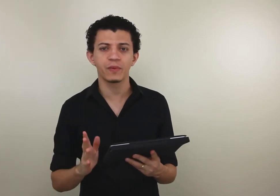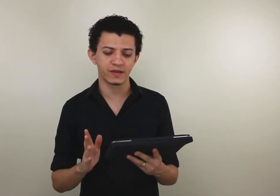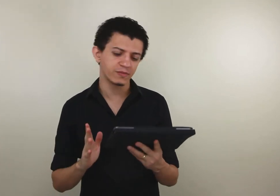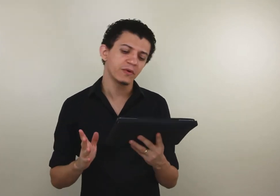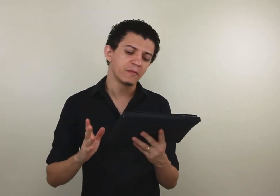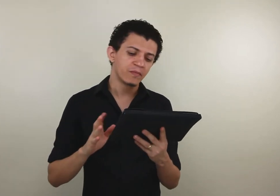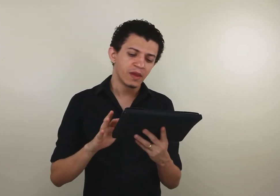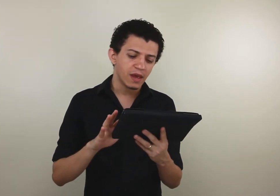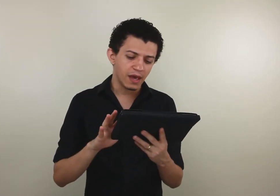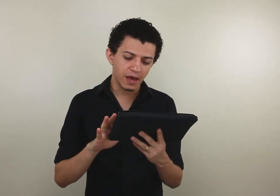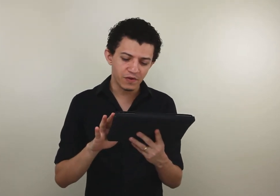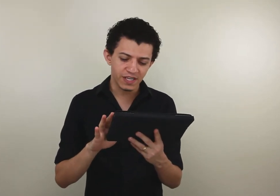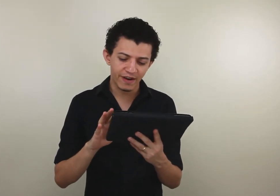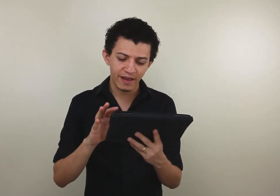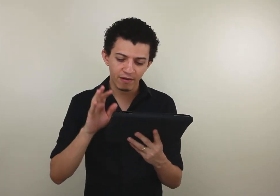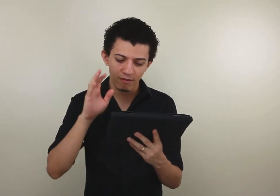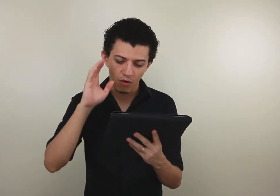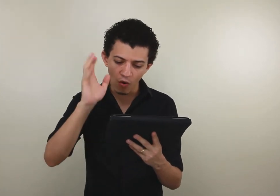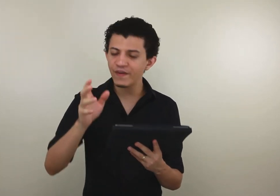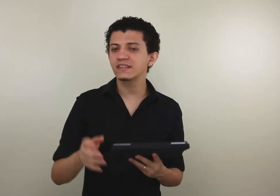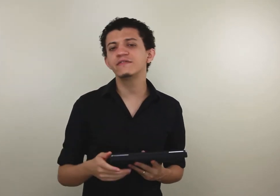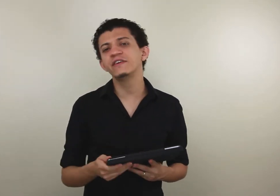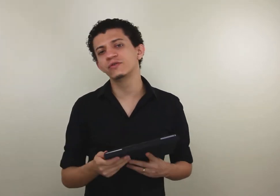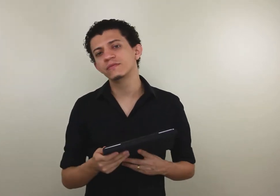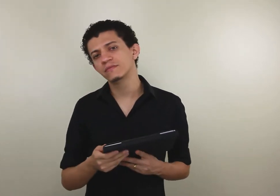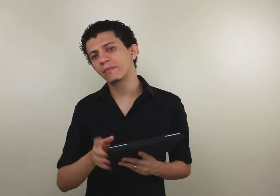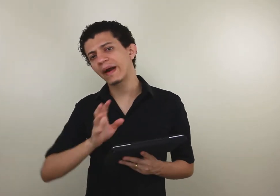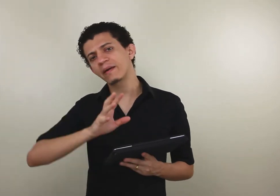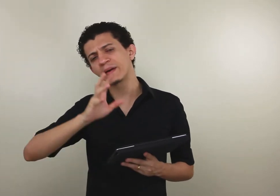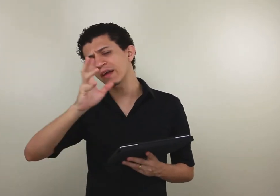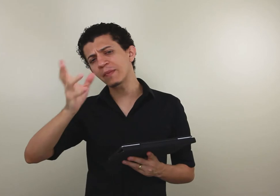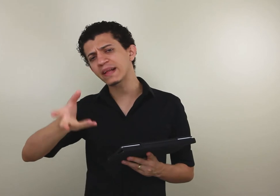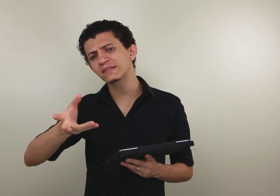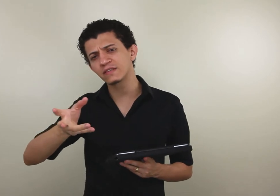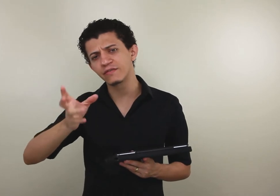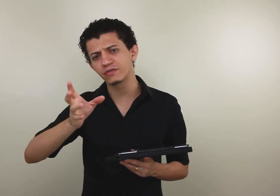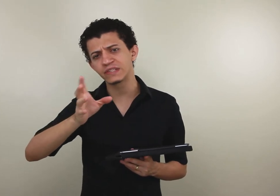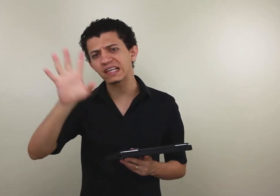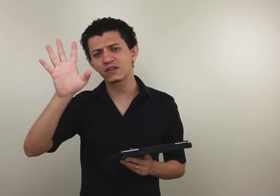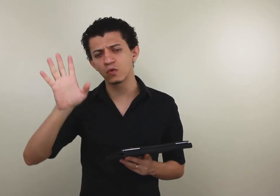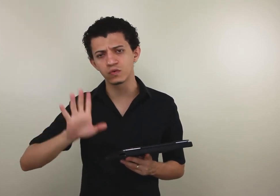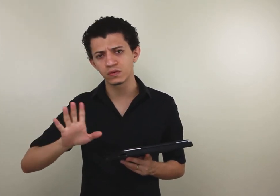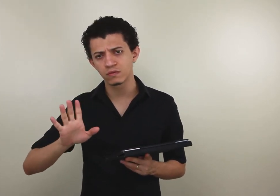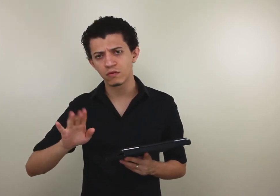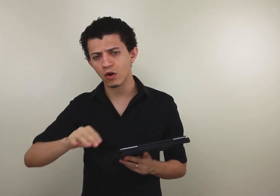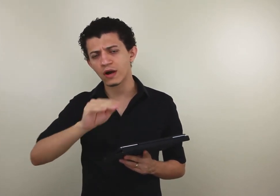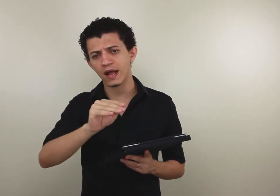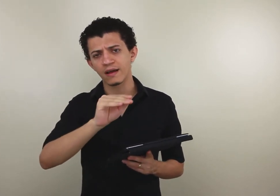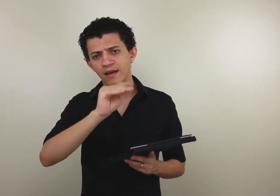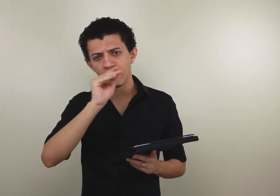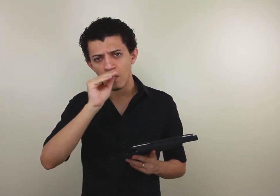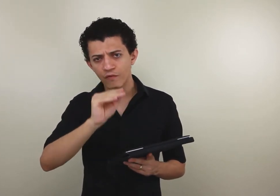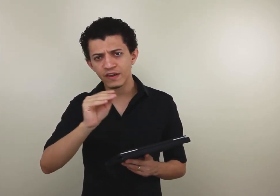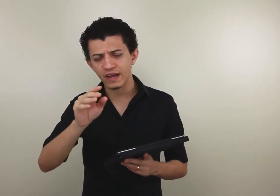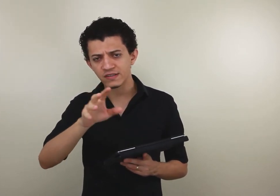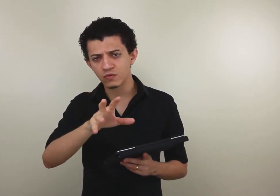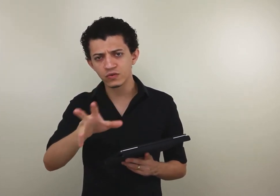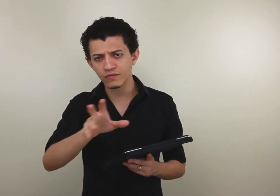mesmo. Você vai ouvir esse vídeo, um pequeno pedaço desse vídeo, 10 segundos, coloca lá, ouvir 10 segundos do